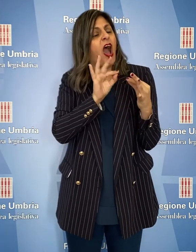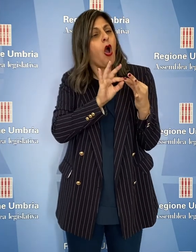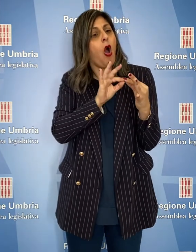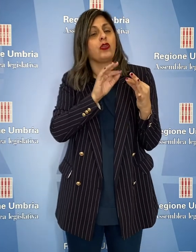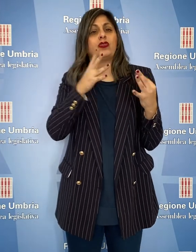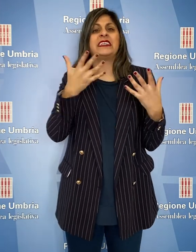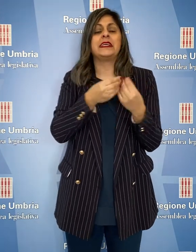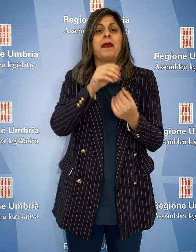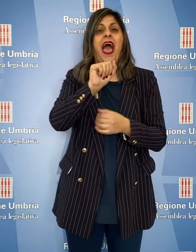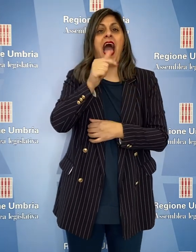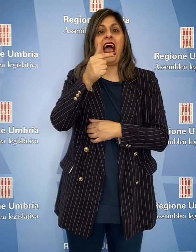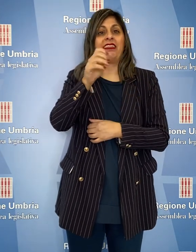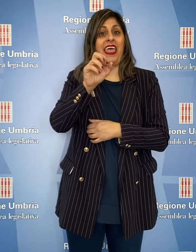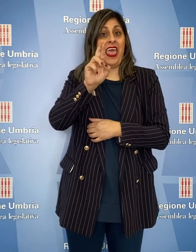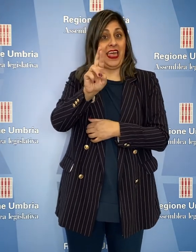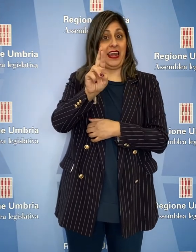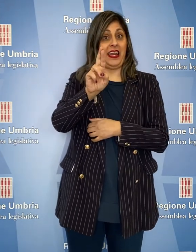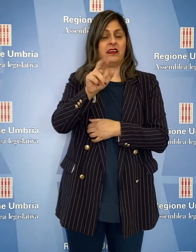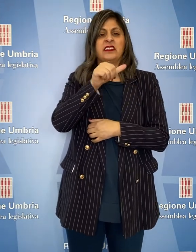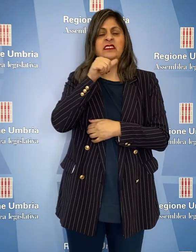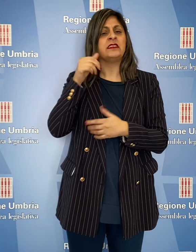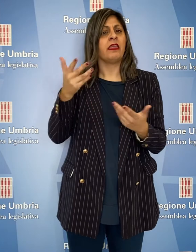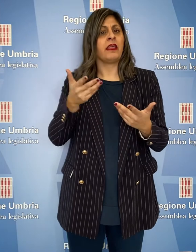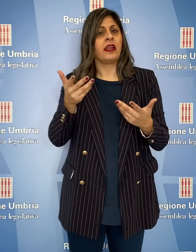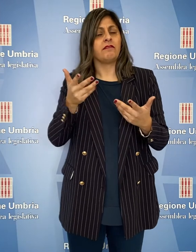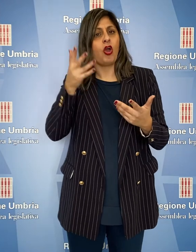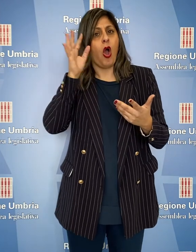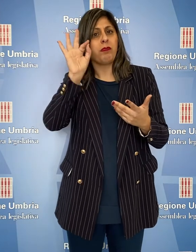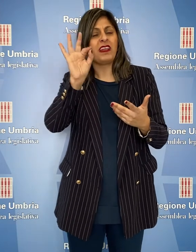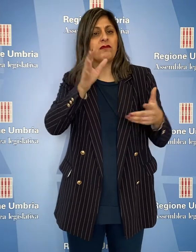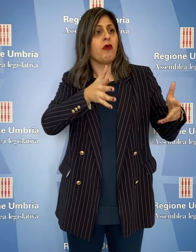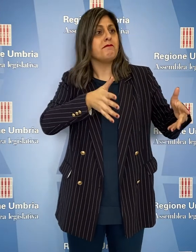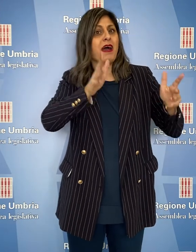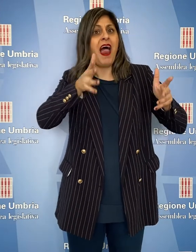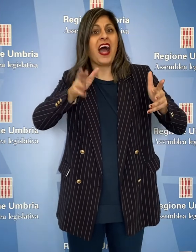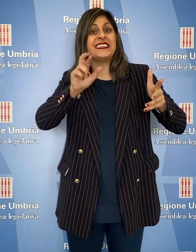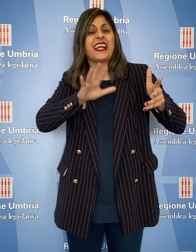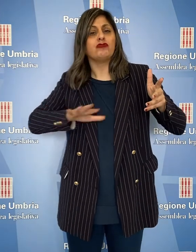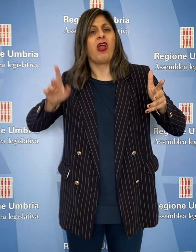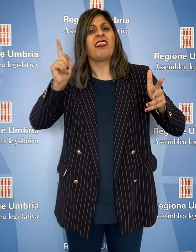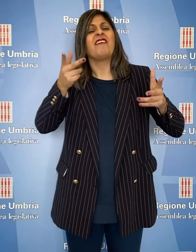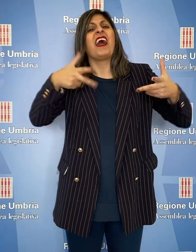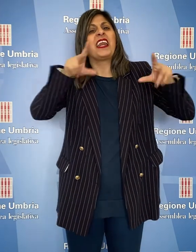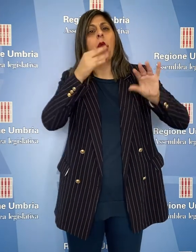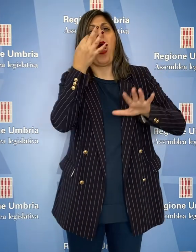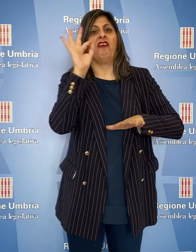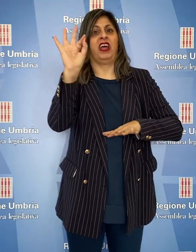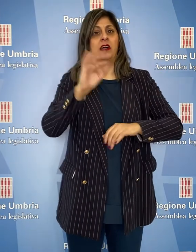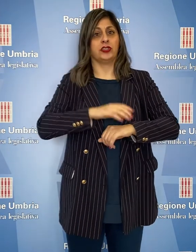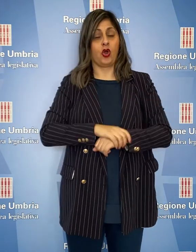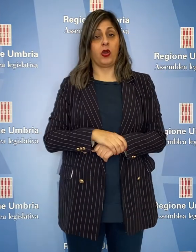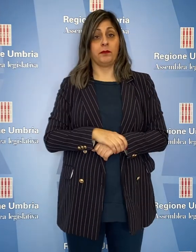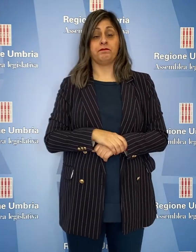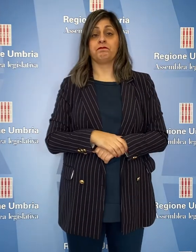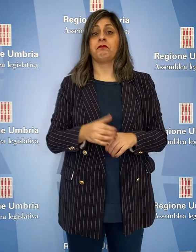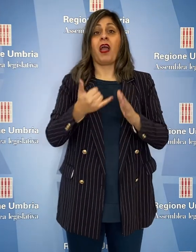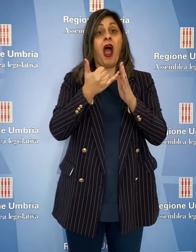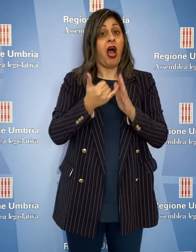per favorire un accordo con ATER per la riqualificazione degli edifici regionali.